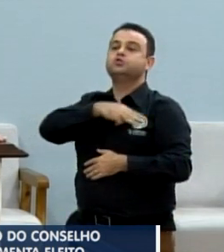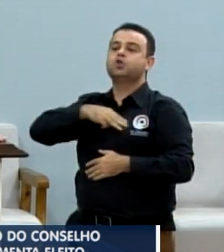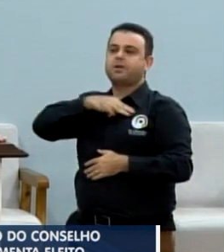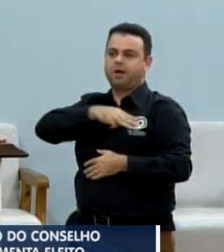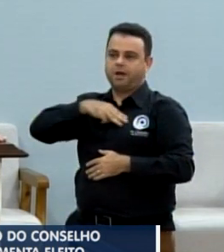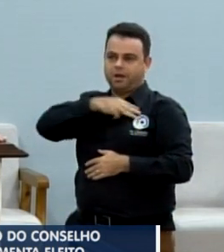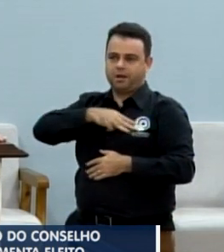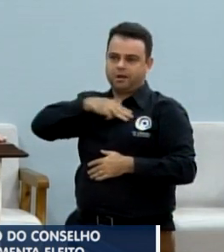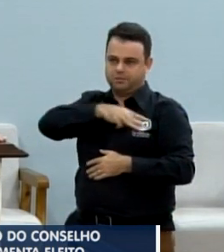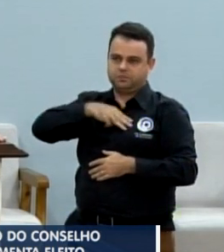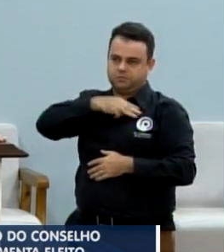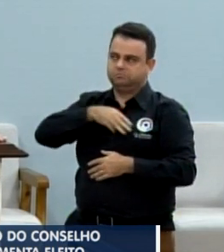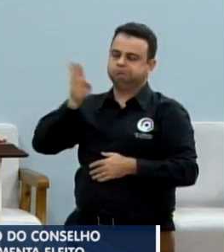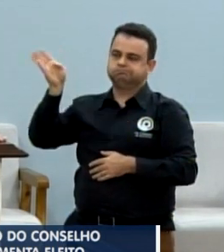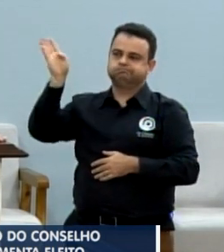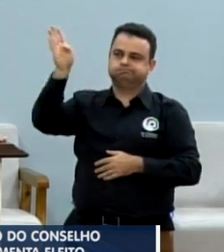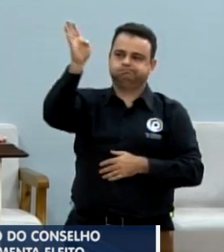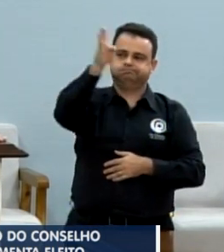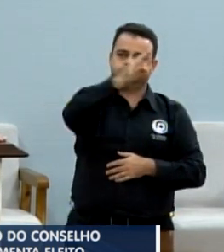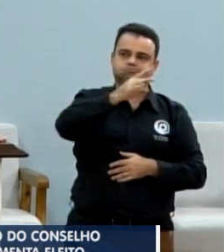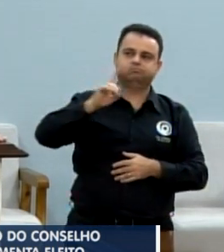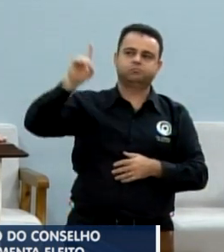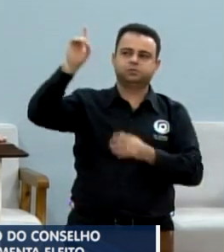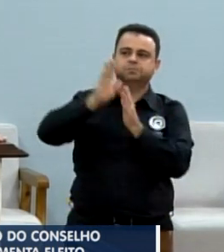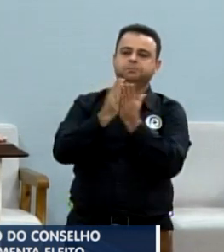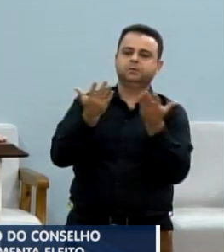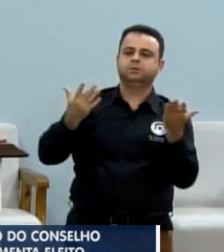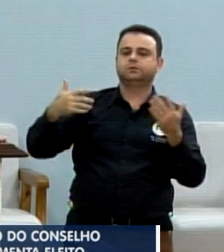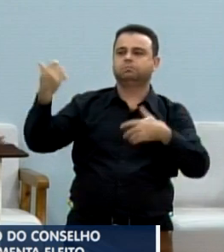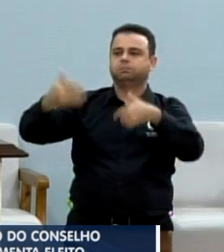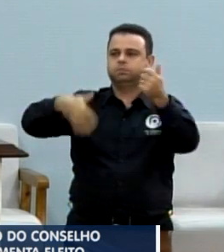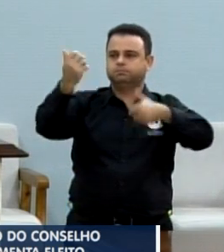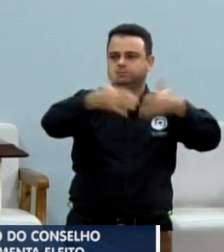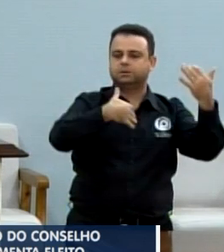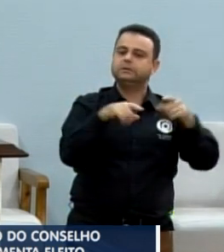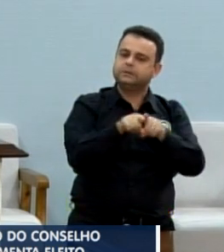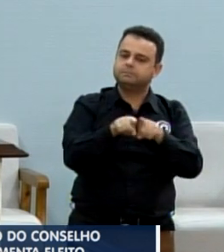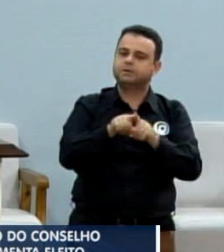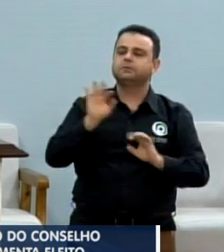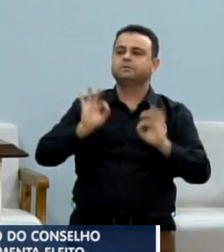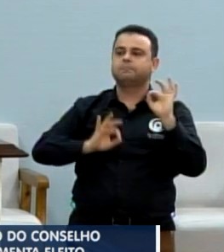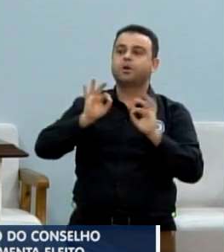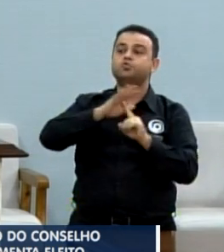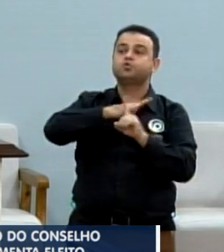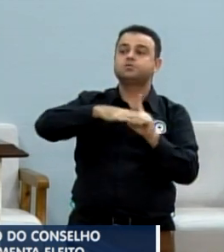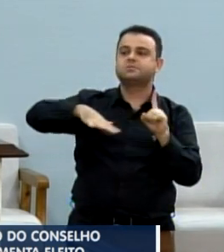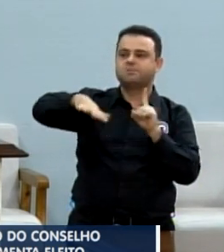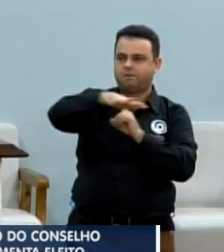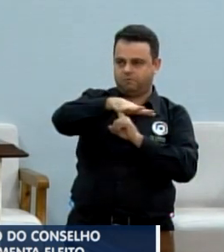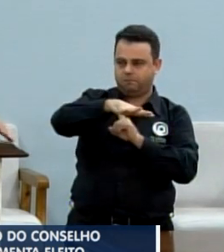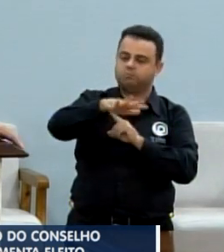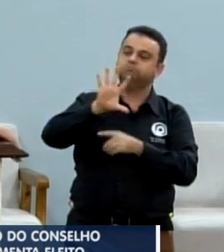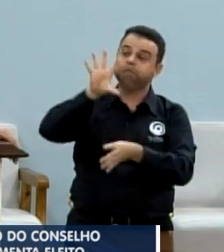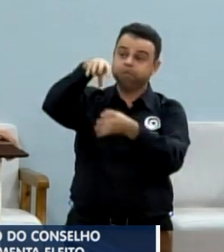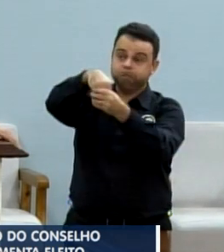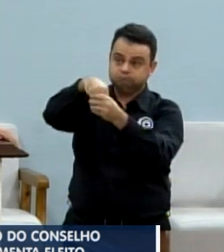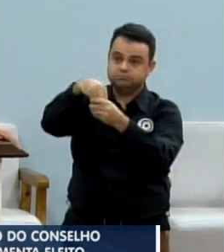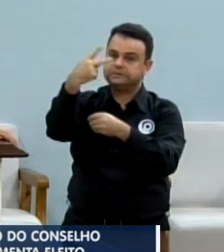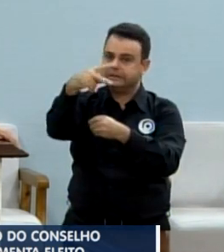levando a palavra de Deus e o trabalho também social do ministério que lhe pertence,